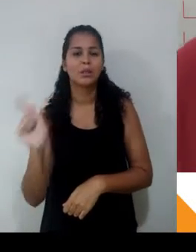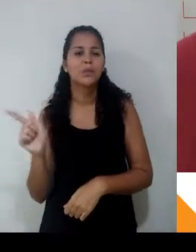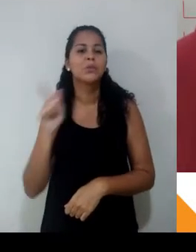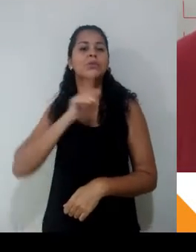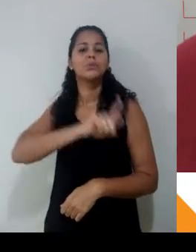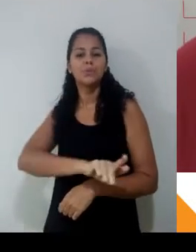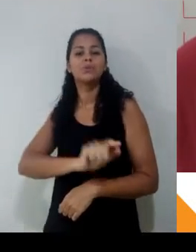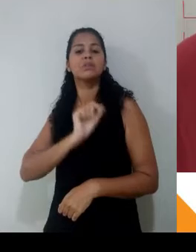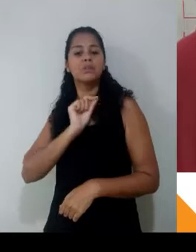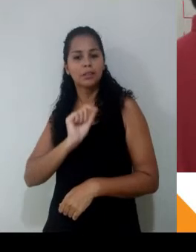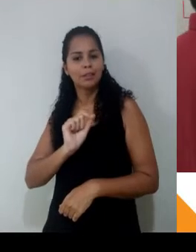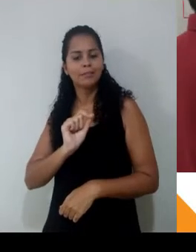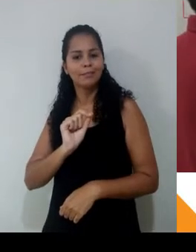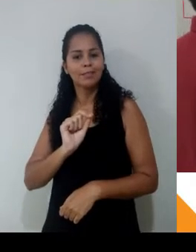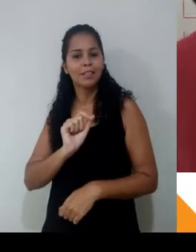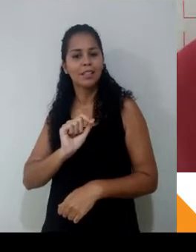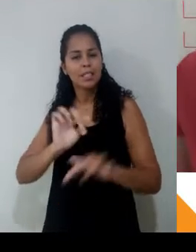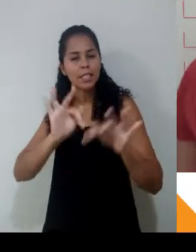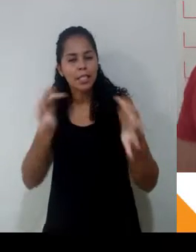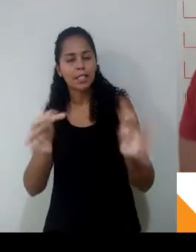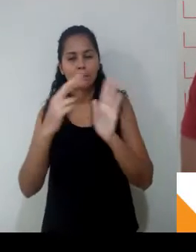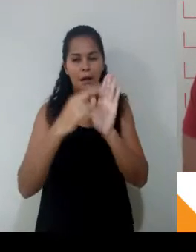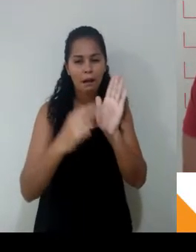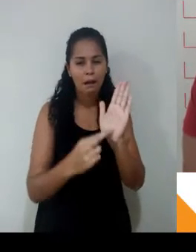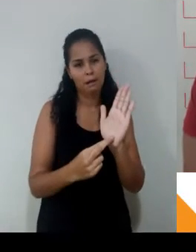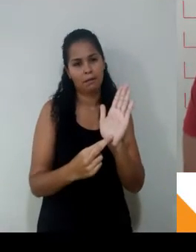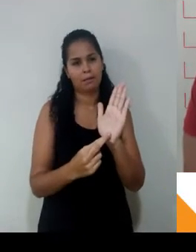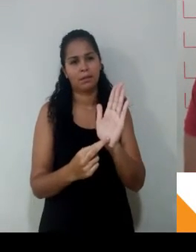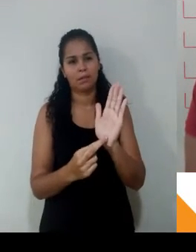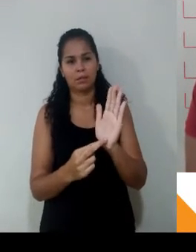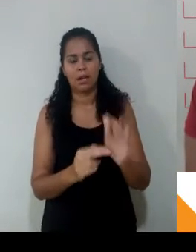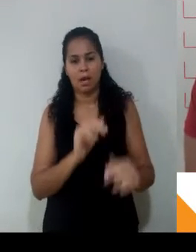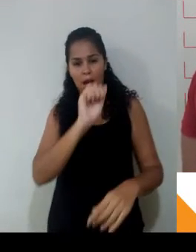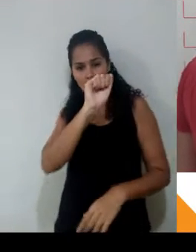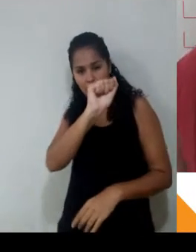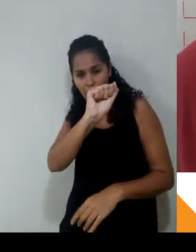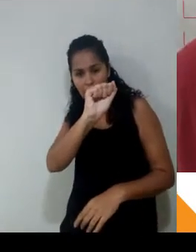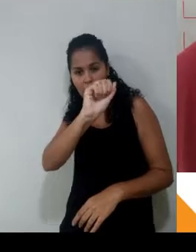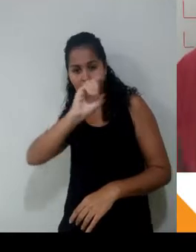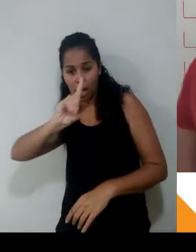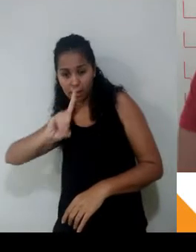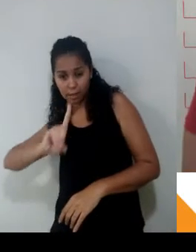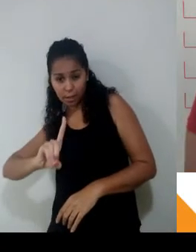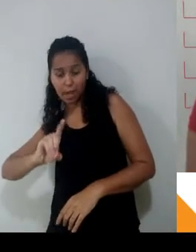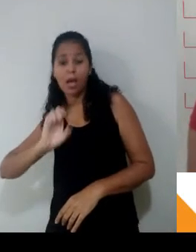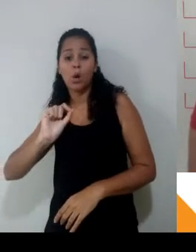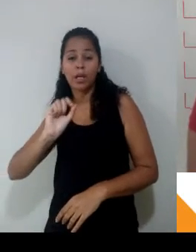queridos? Há uma propriedade bem simples. O A e o D dessa igualdade, eles são chamados de extremos. O C e o B